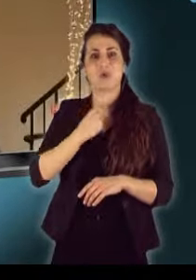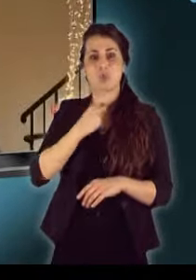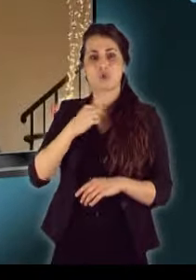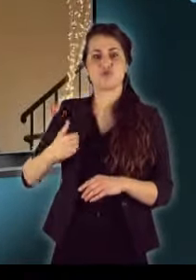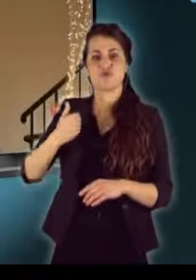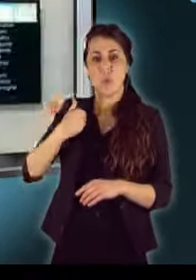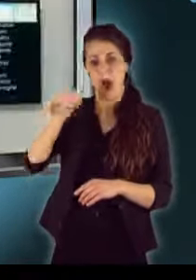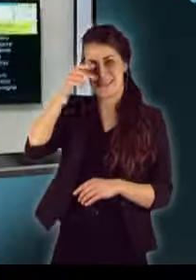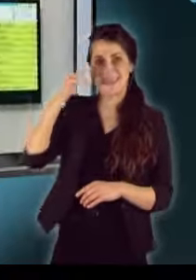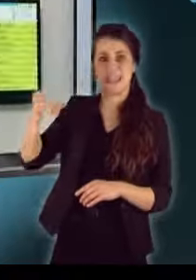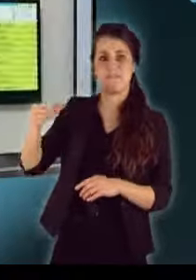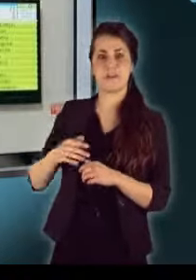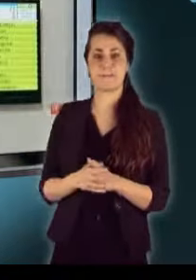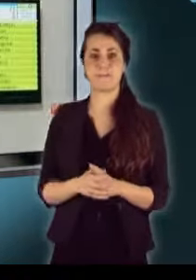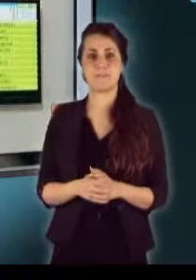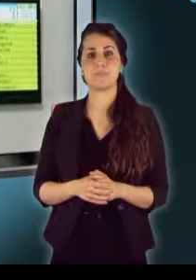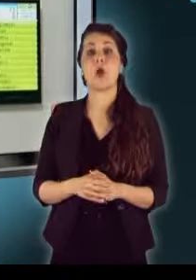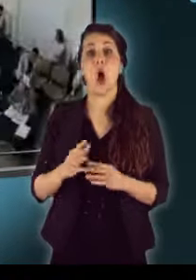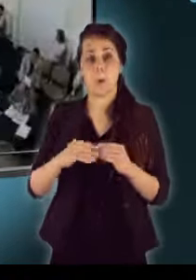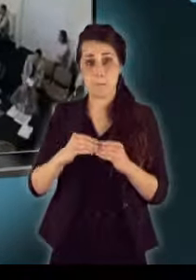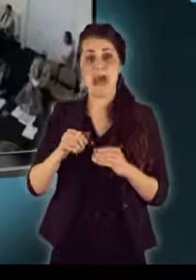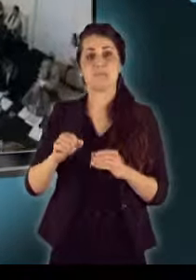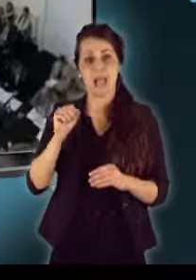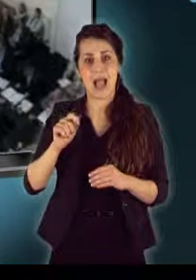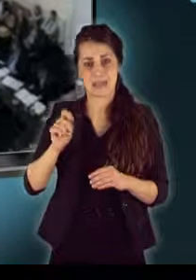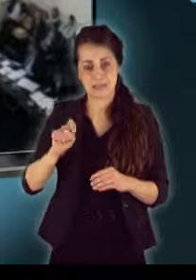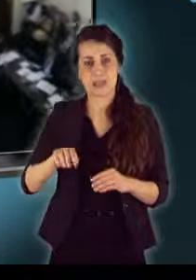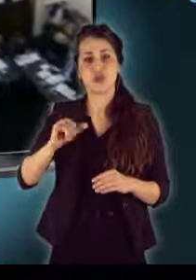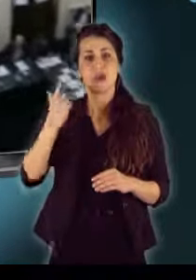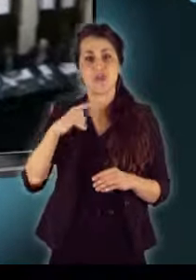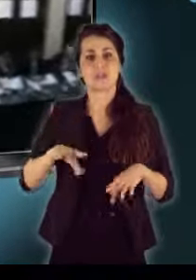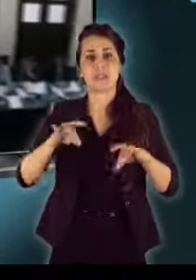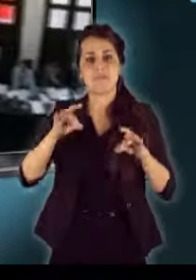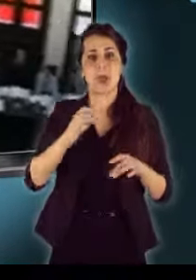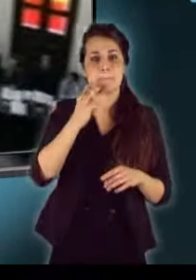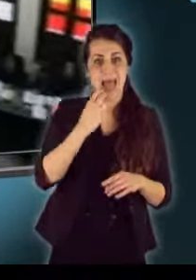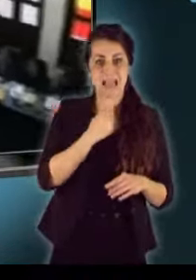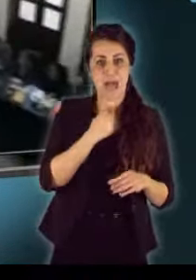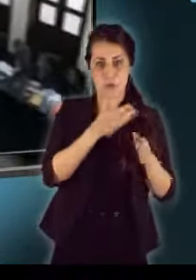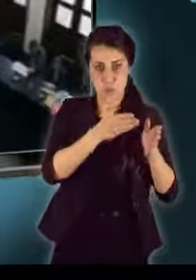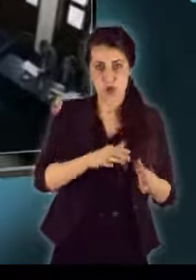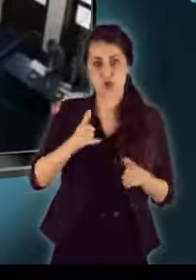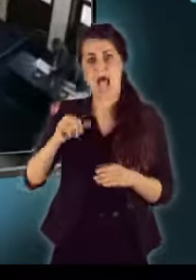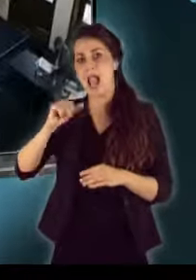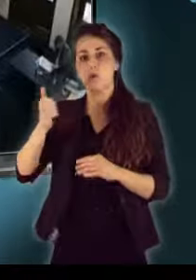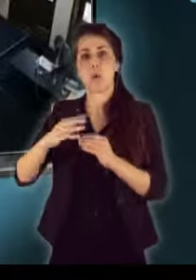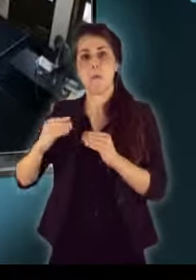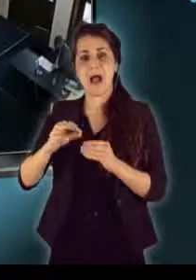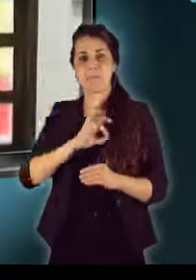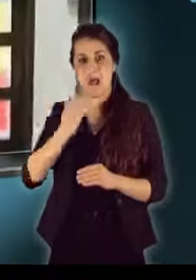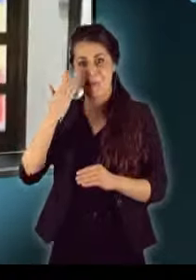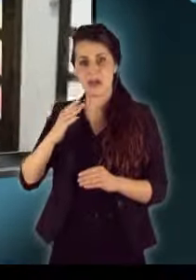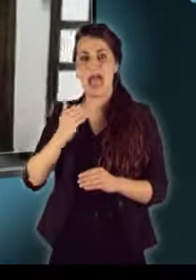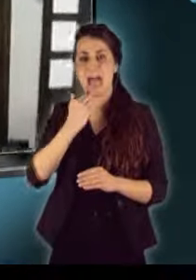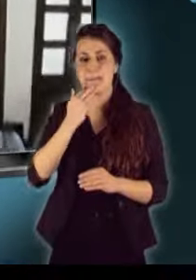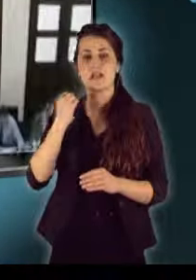az iskola homlozgatára. A román pártok is megszavazták, hogy Bernádi Györgyről és az első román polgármesterről, Émile Dandjáról